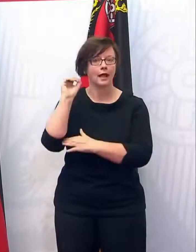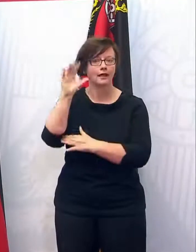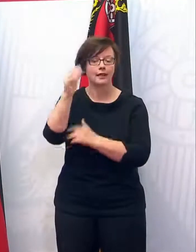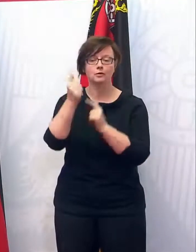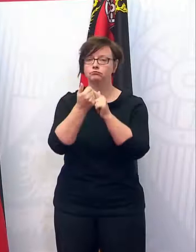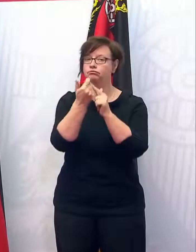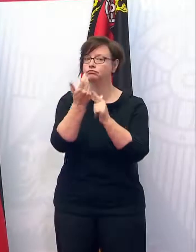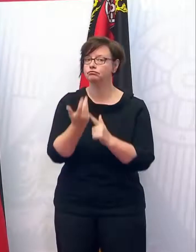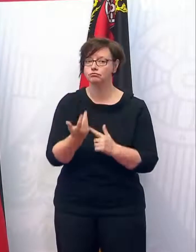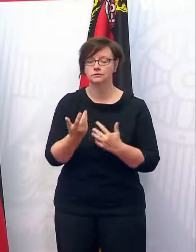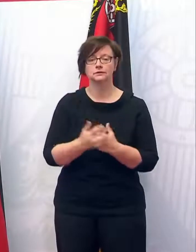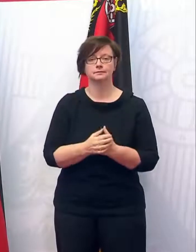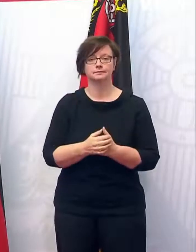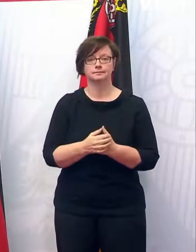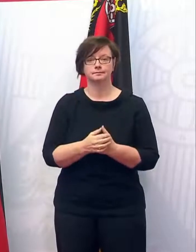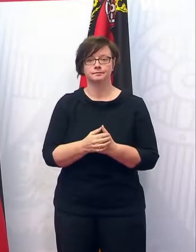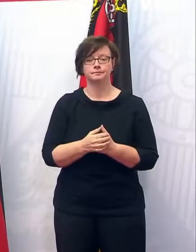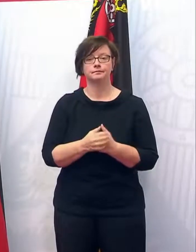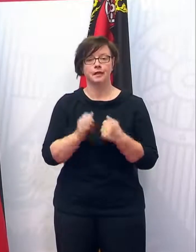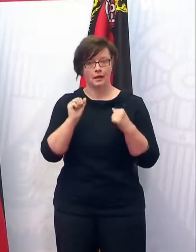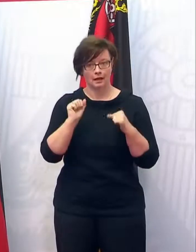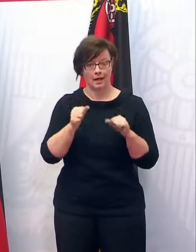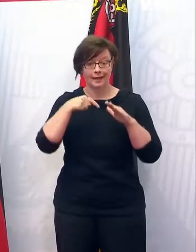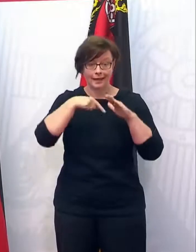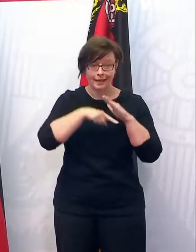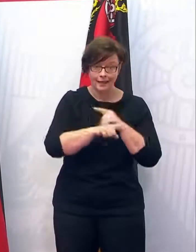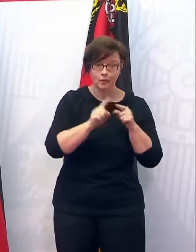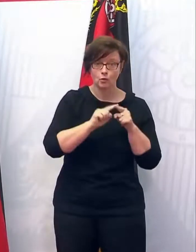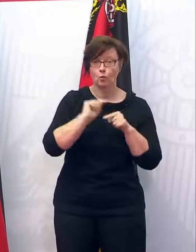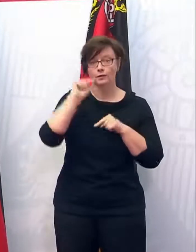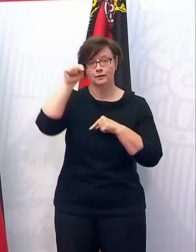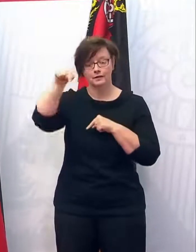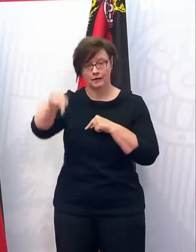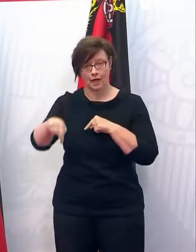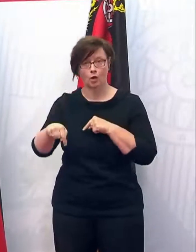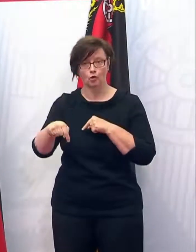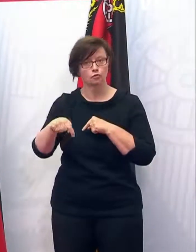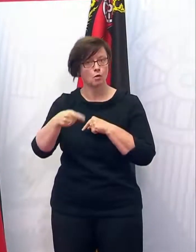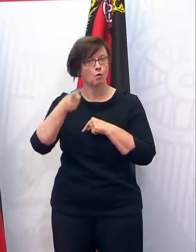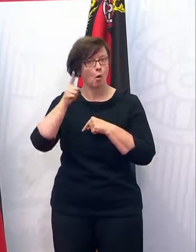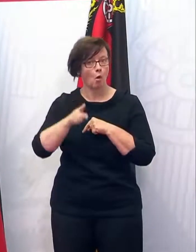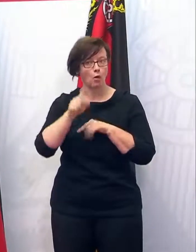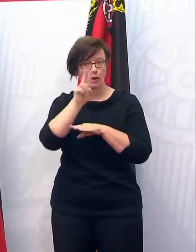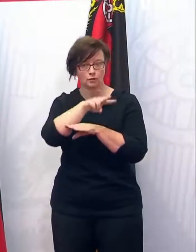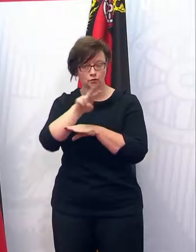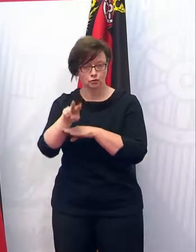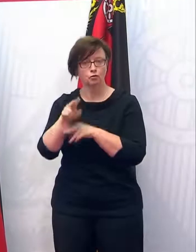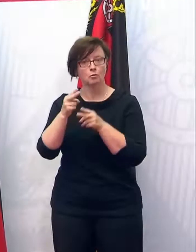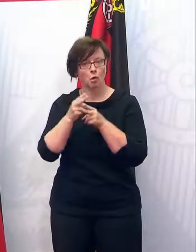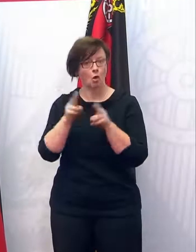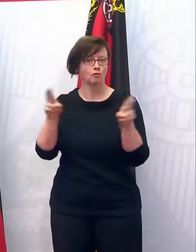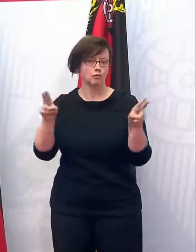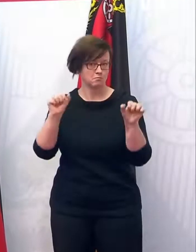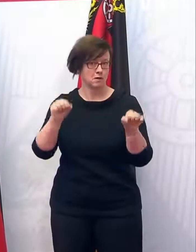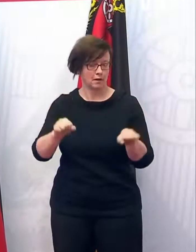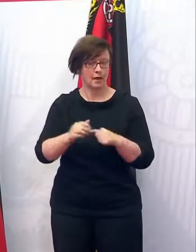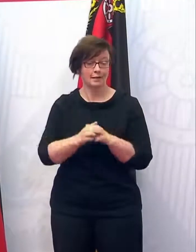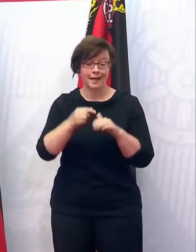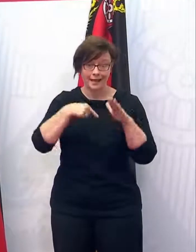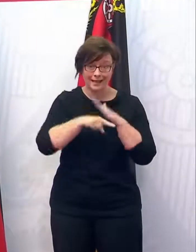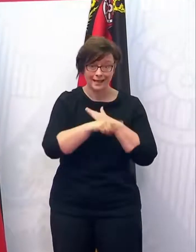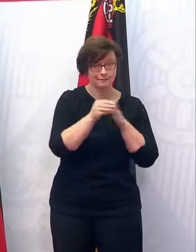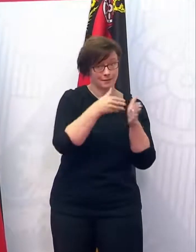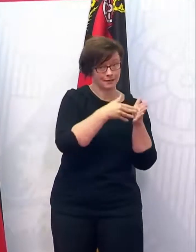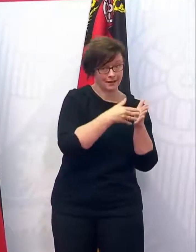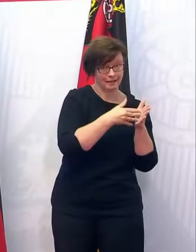und so weiter und dürfen innen und im Freien für 100 Zuschauer und Zuschauerinnen geöffnet werden. Innen mit